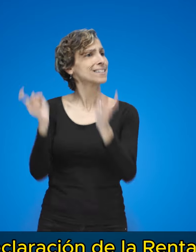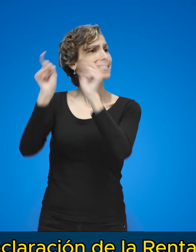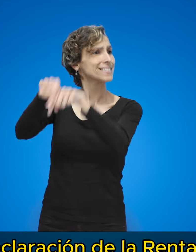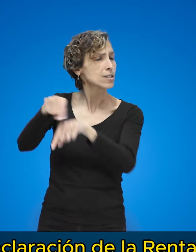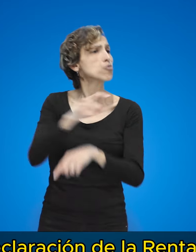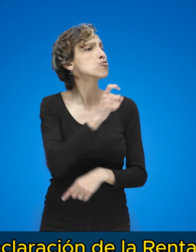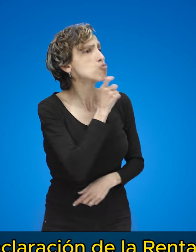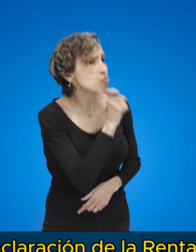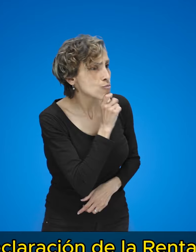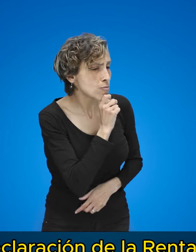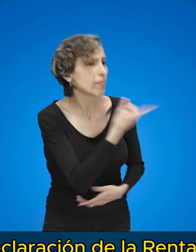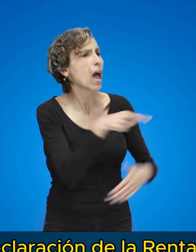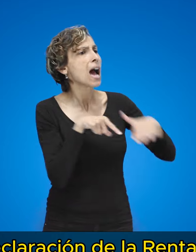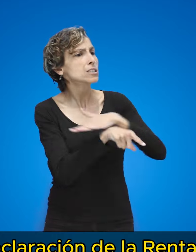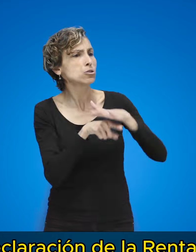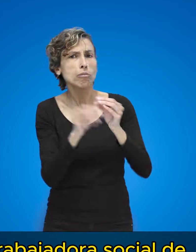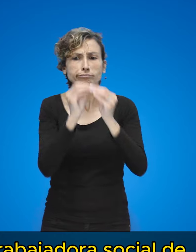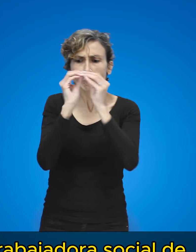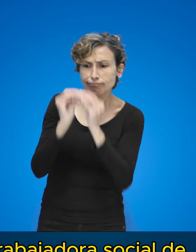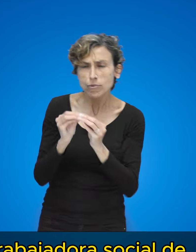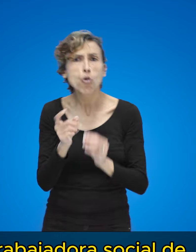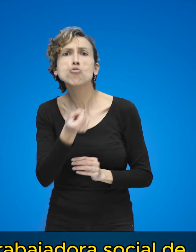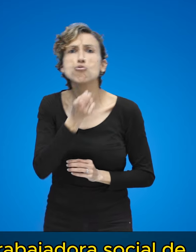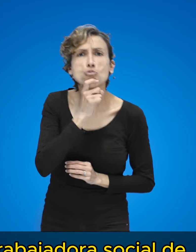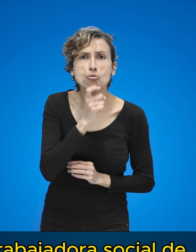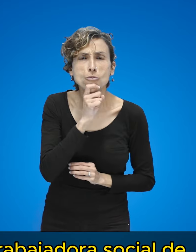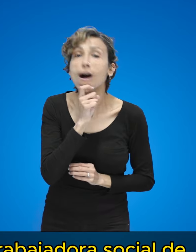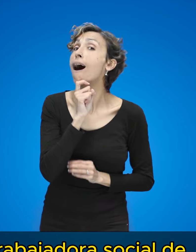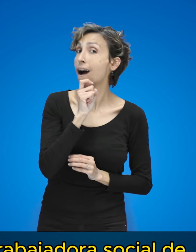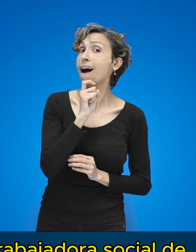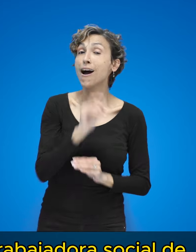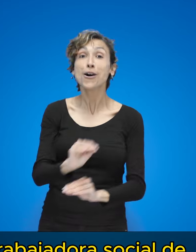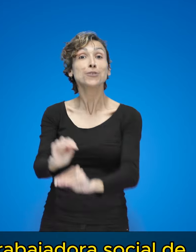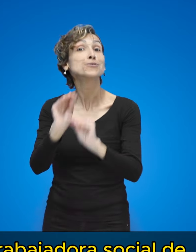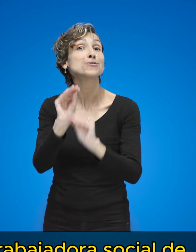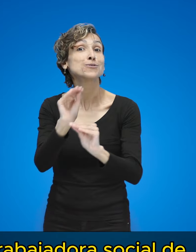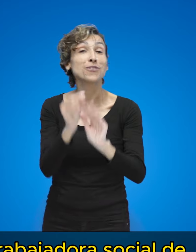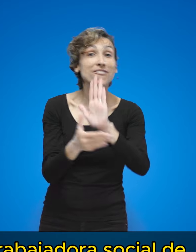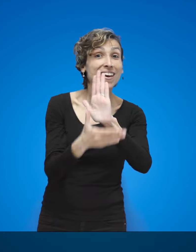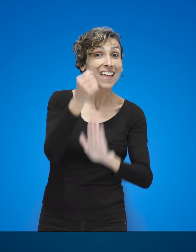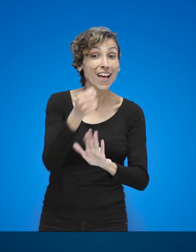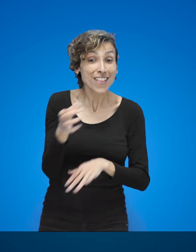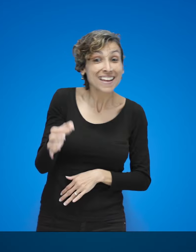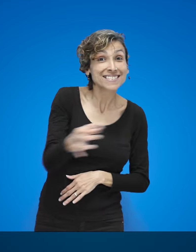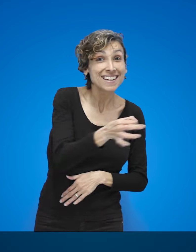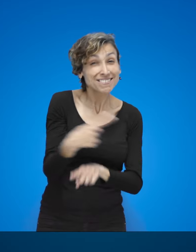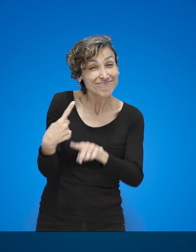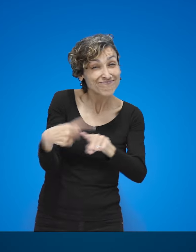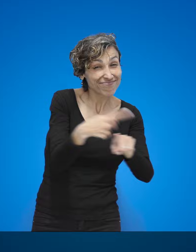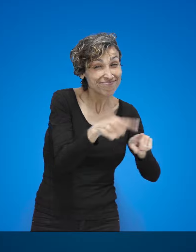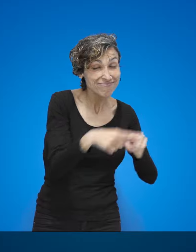puedes contactar a tu trabajadora social de referencia en la sede de Fasicam de tu isla. ¡Gracias!